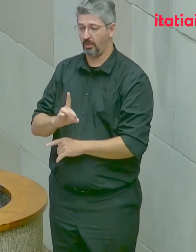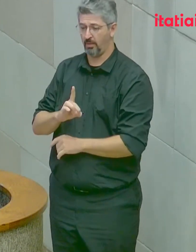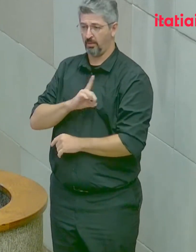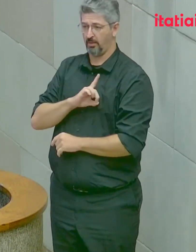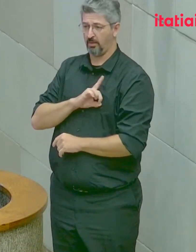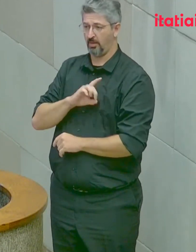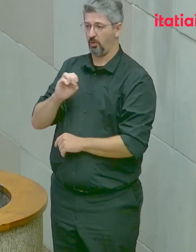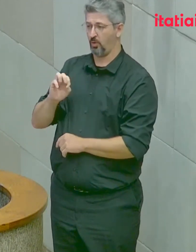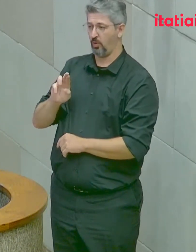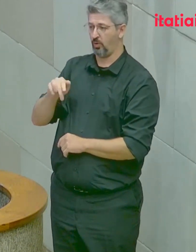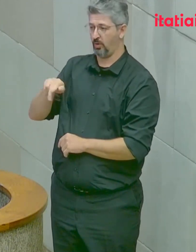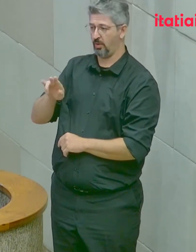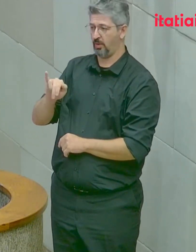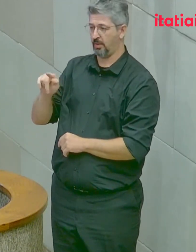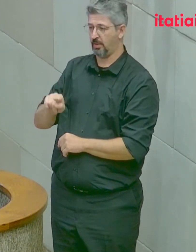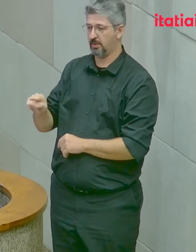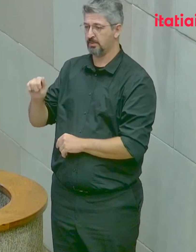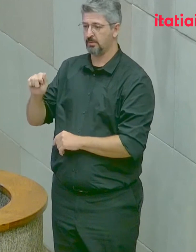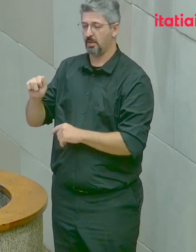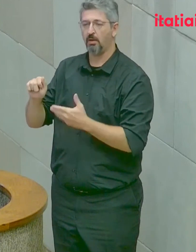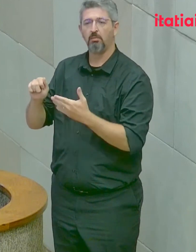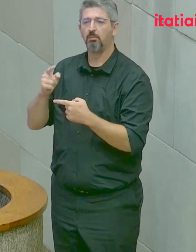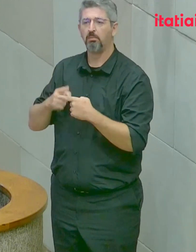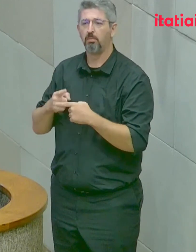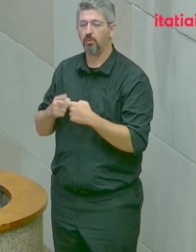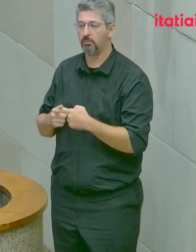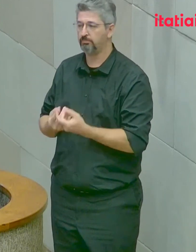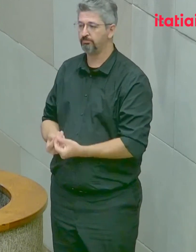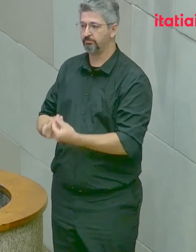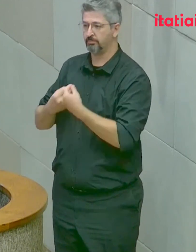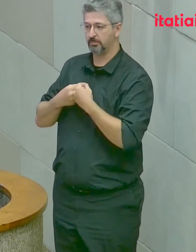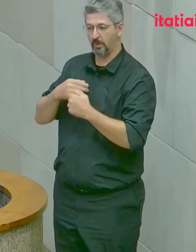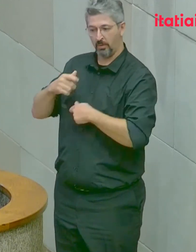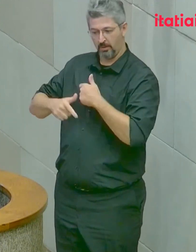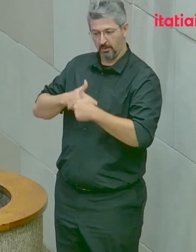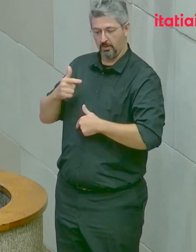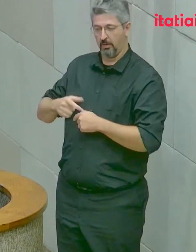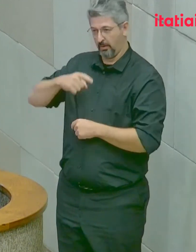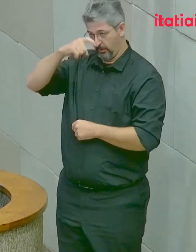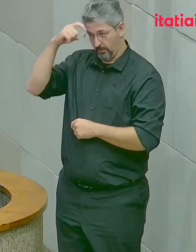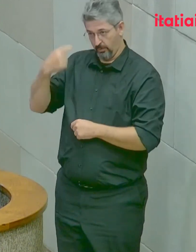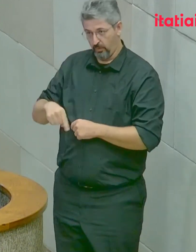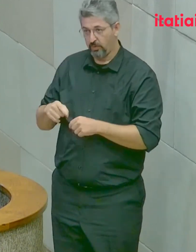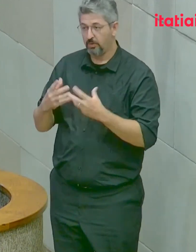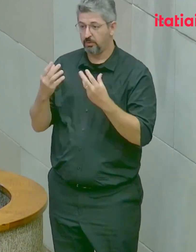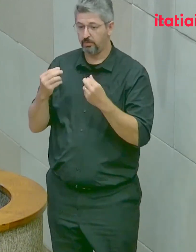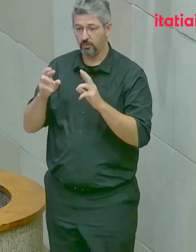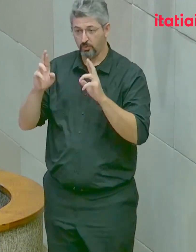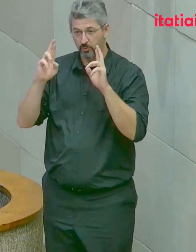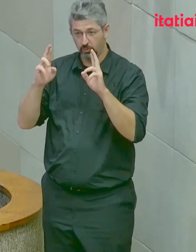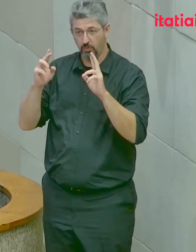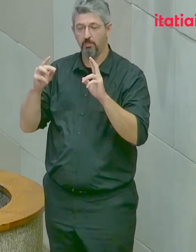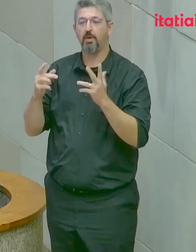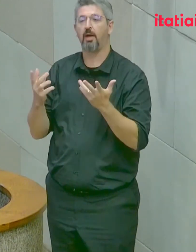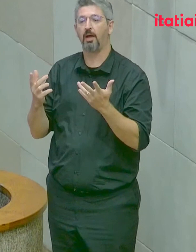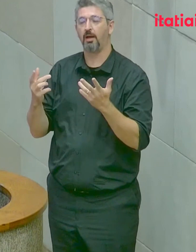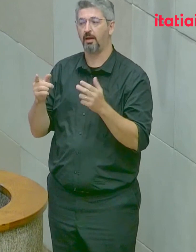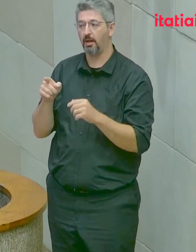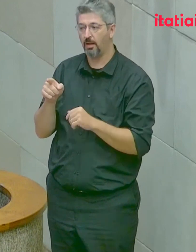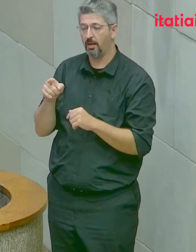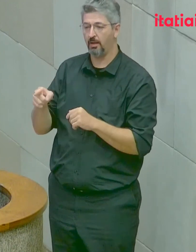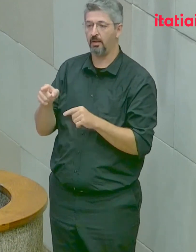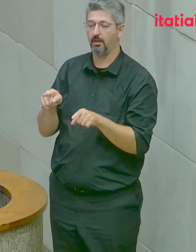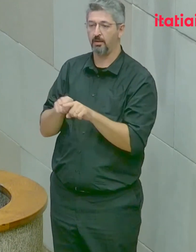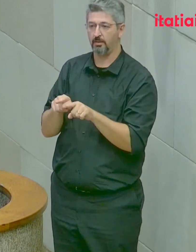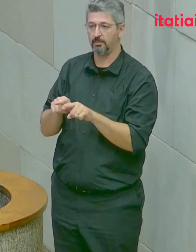Urquiza. O delegado Urquiza tem me dado muito trabalho. Eu espero que, um dia, ele possa,